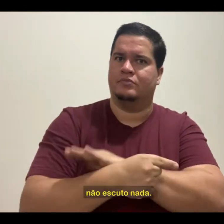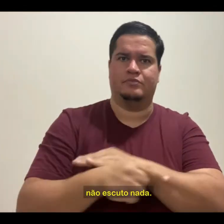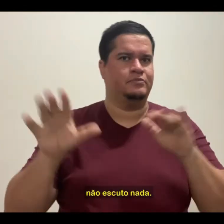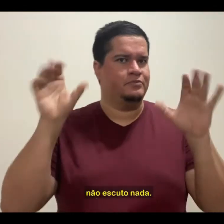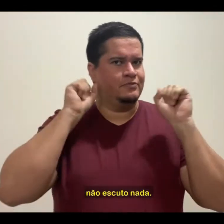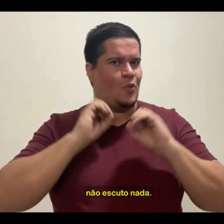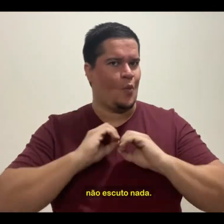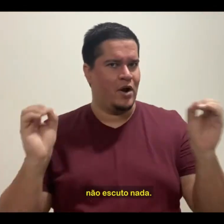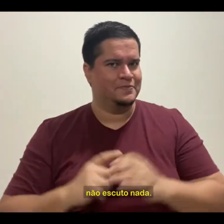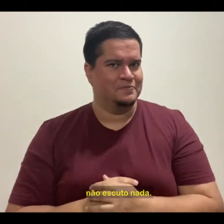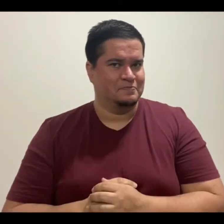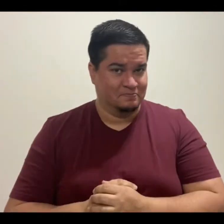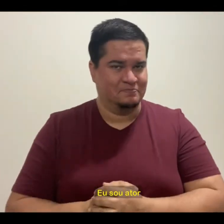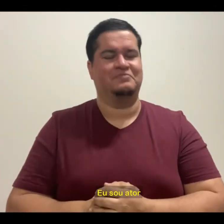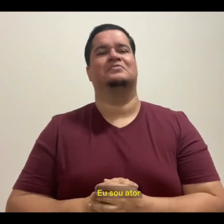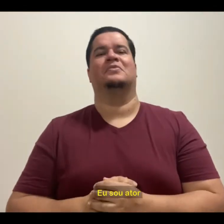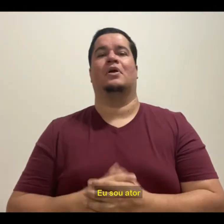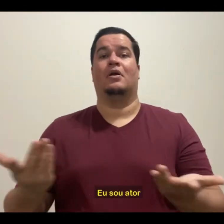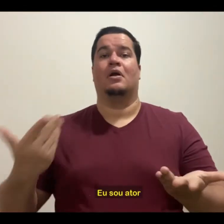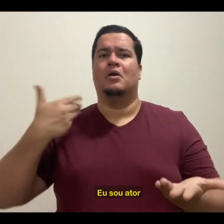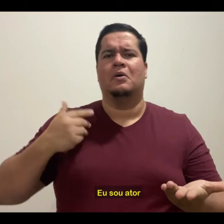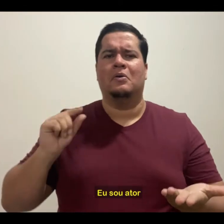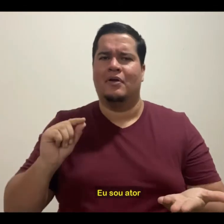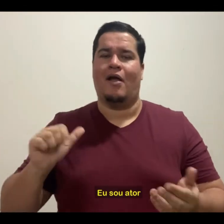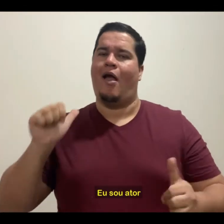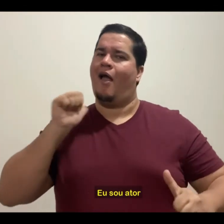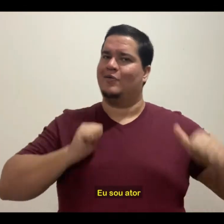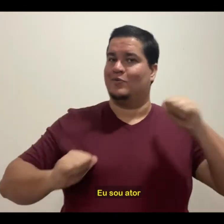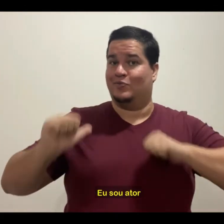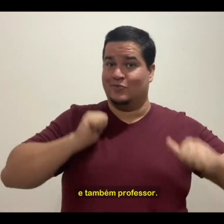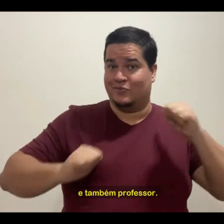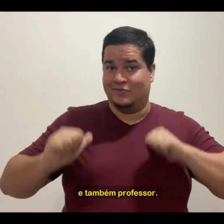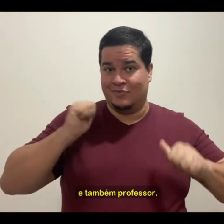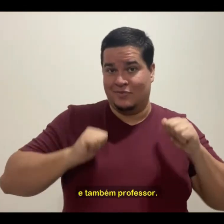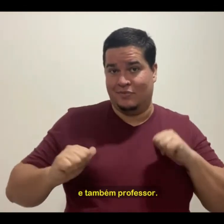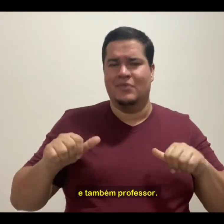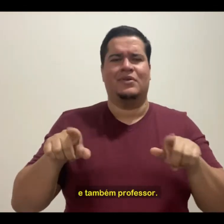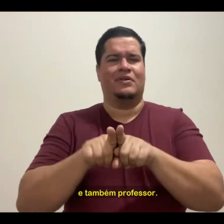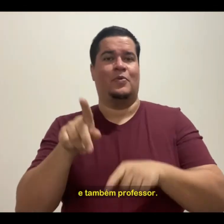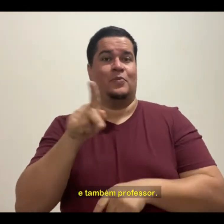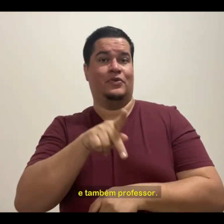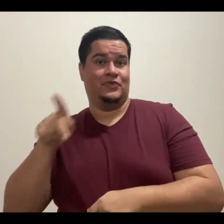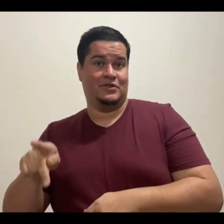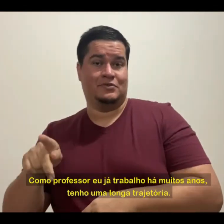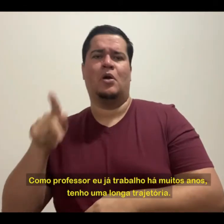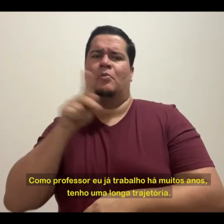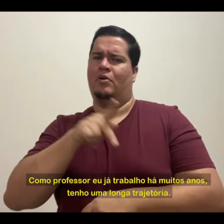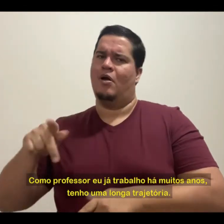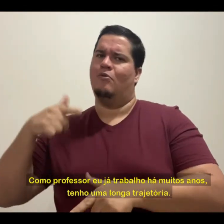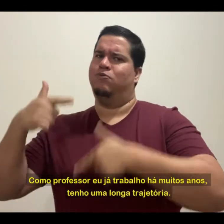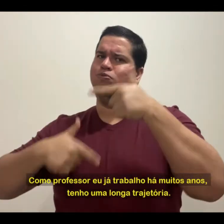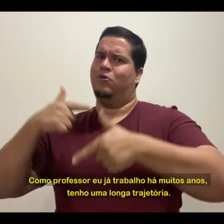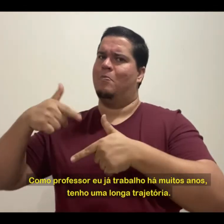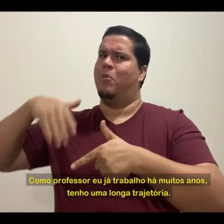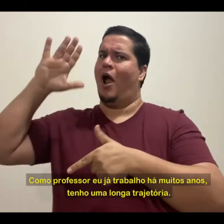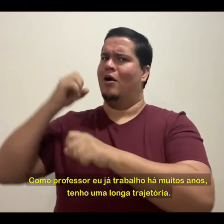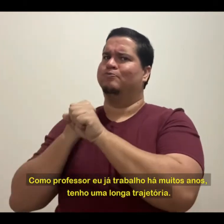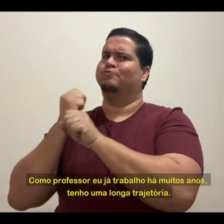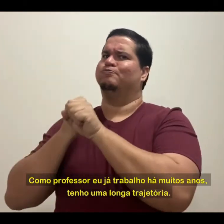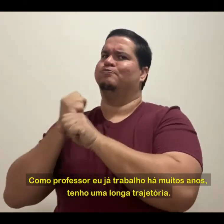escuto nada. E eu sou ator e também professor. Como professor, eu já trabalho há muitos